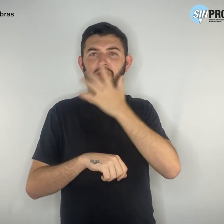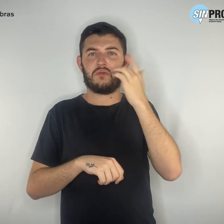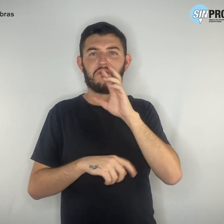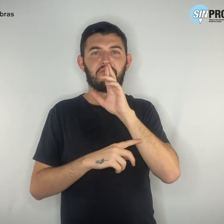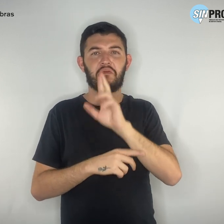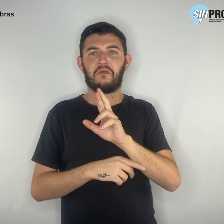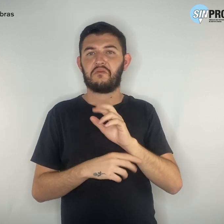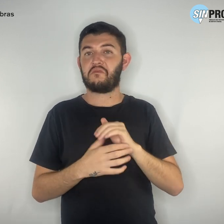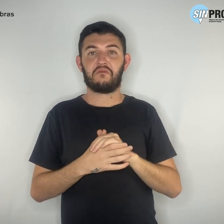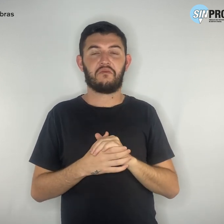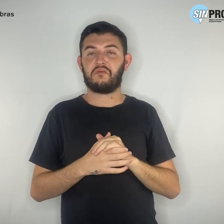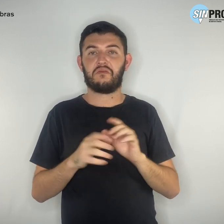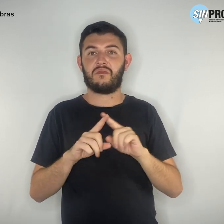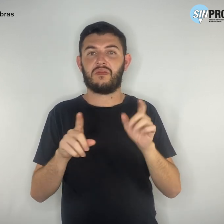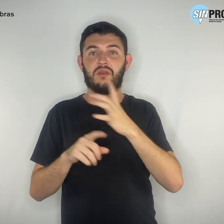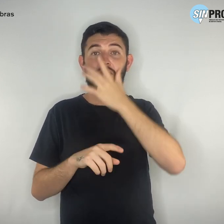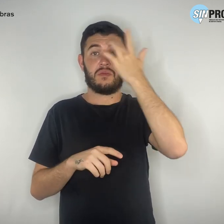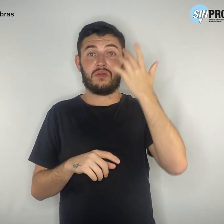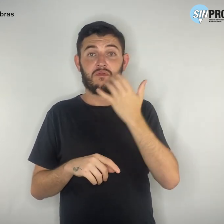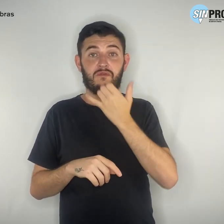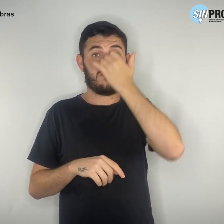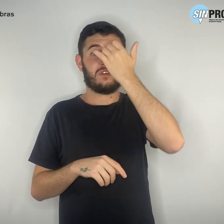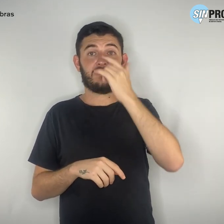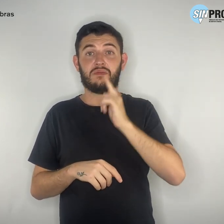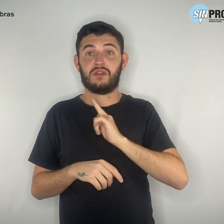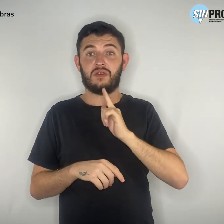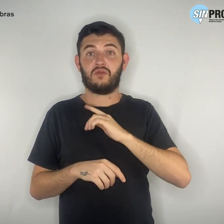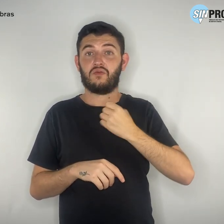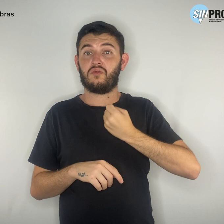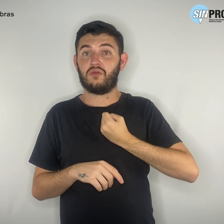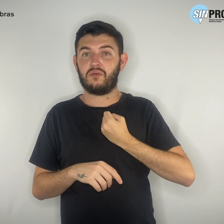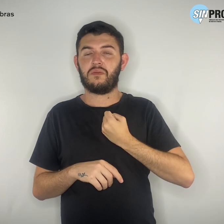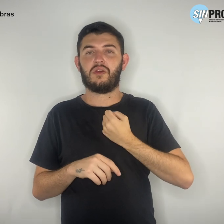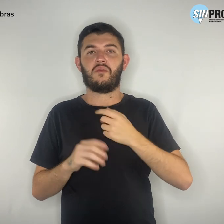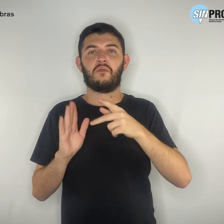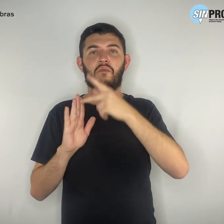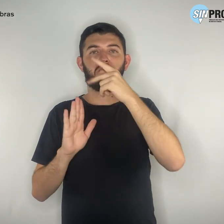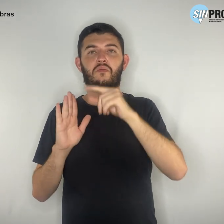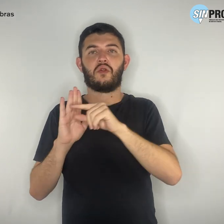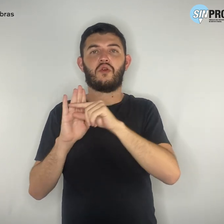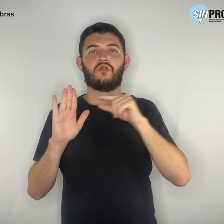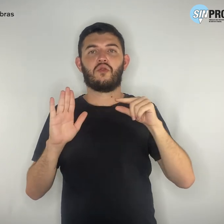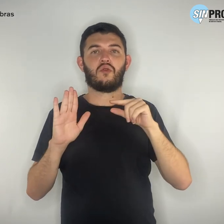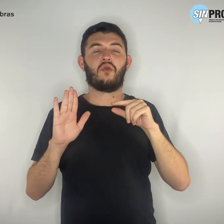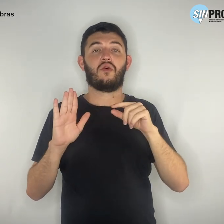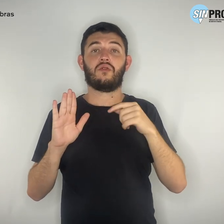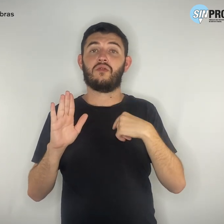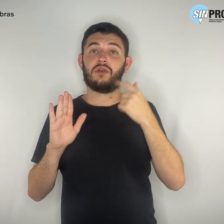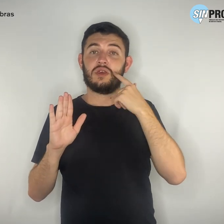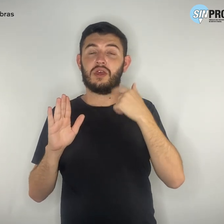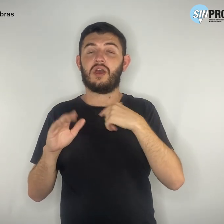a vítima recebe um número de protocolo e é encaminhada para um pseudo setor